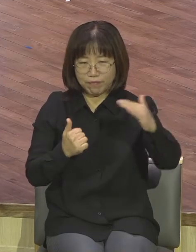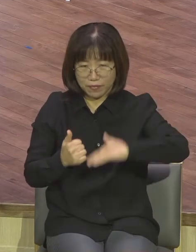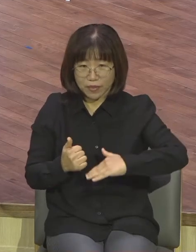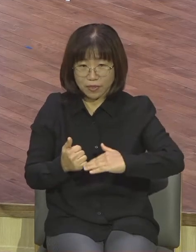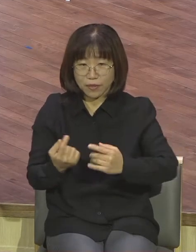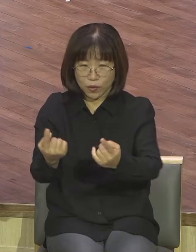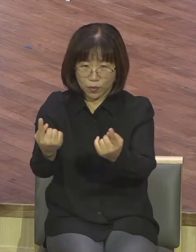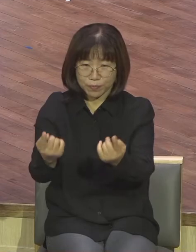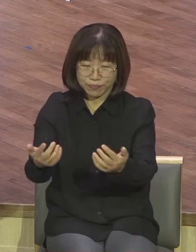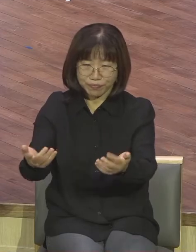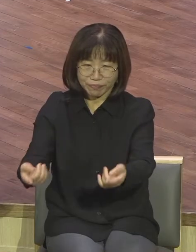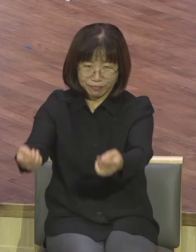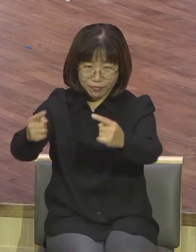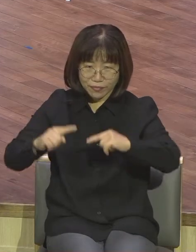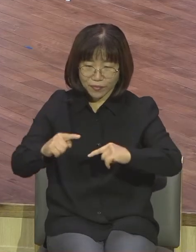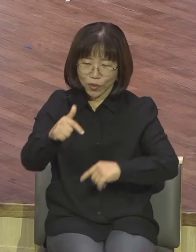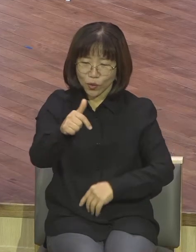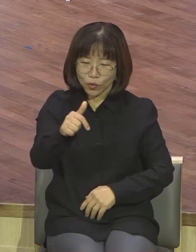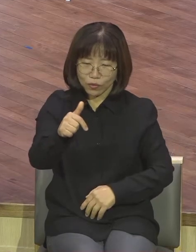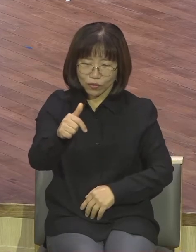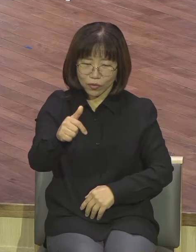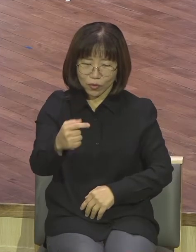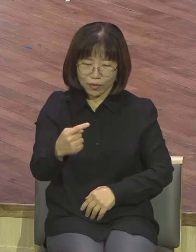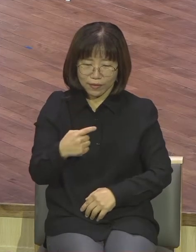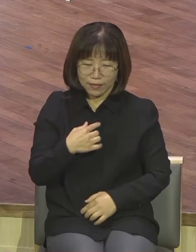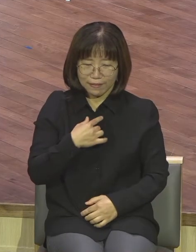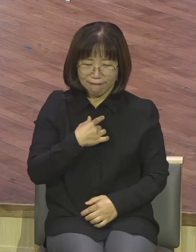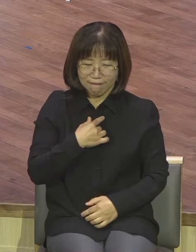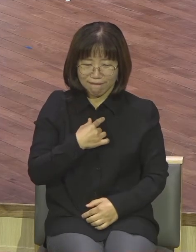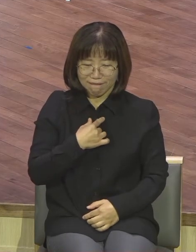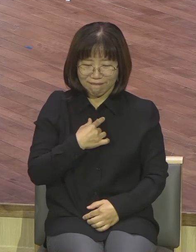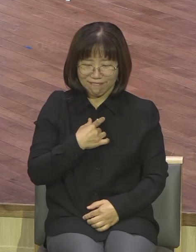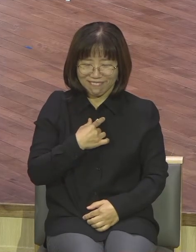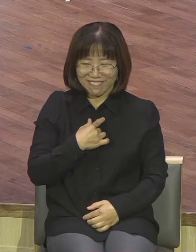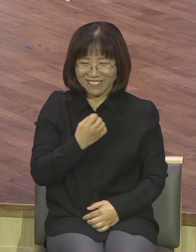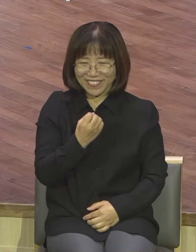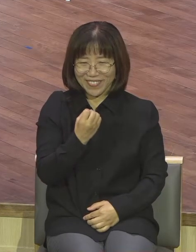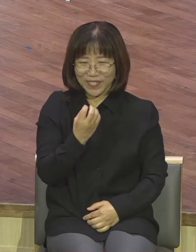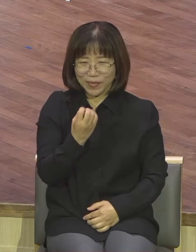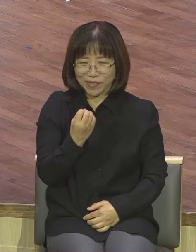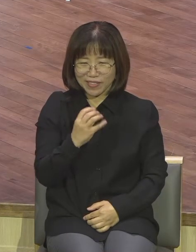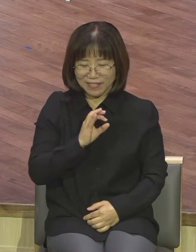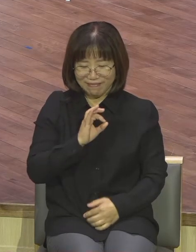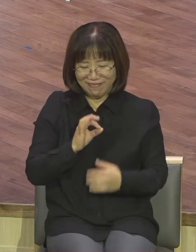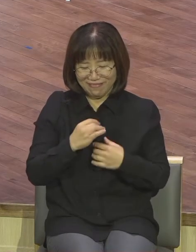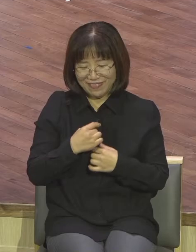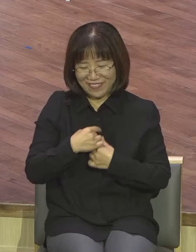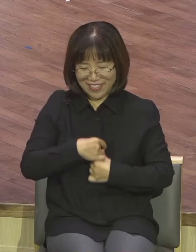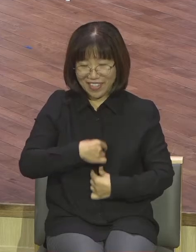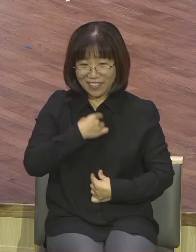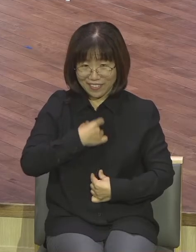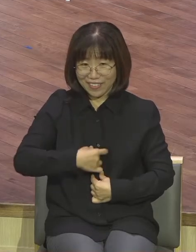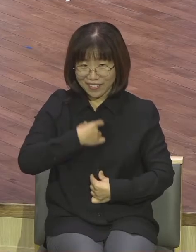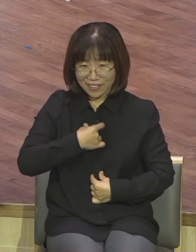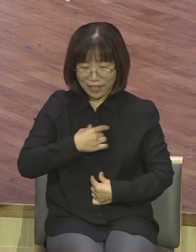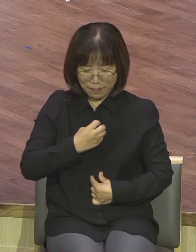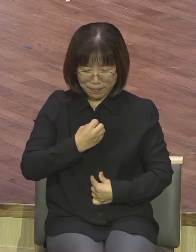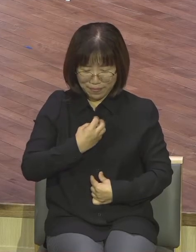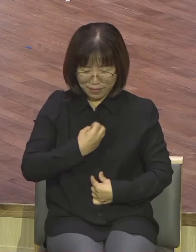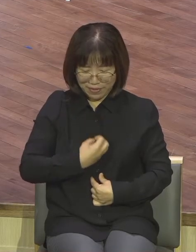왔는데 노회장부터 여기 넥타이가 바짝바짝바짝바짝바짝바짝바짝 박아란 넥타이가